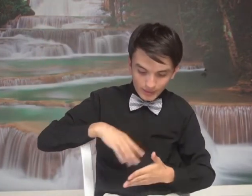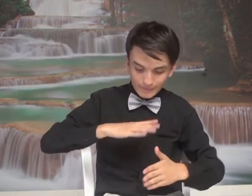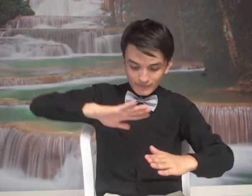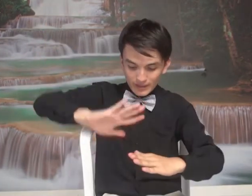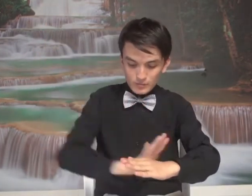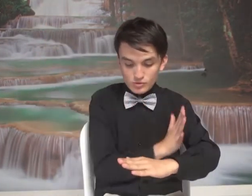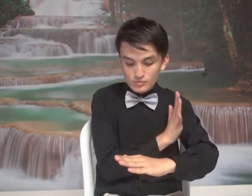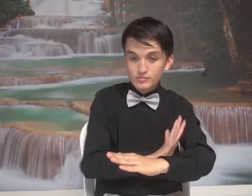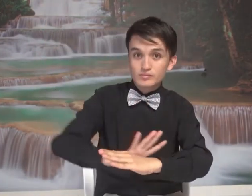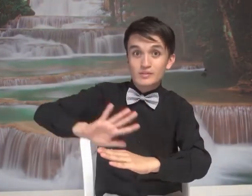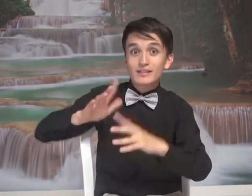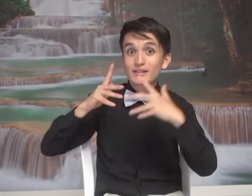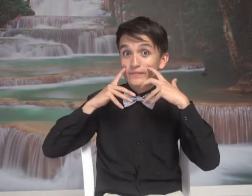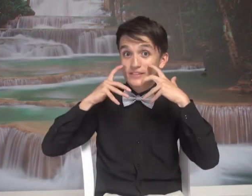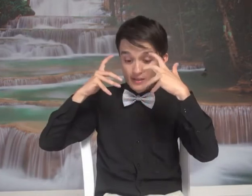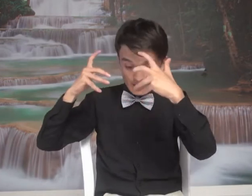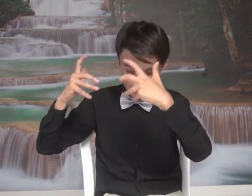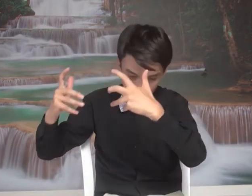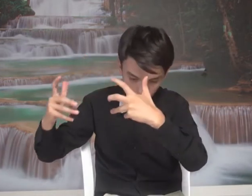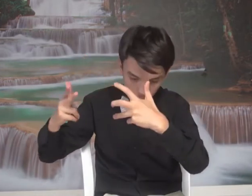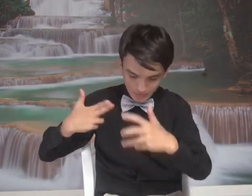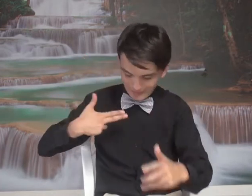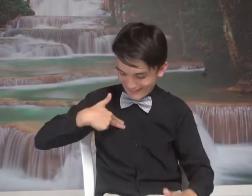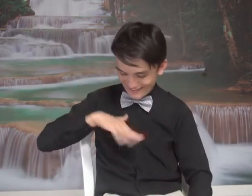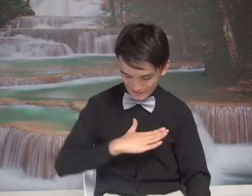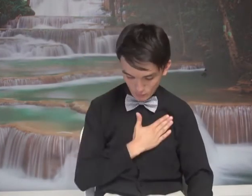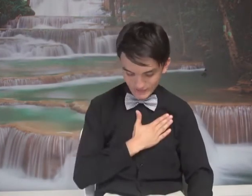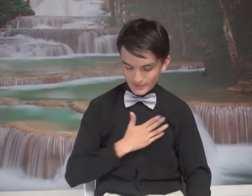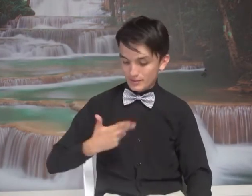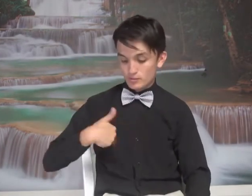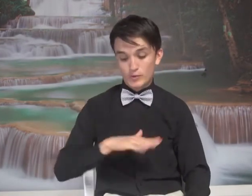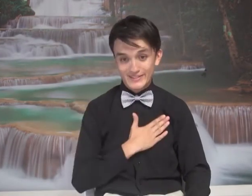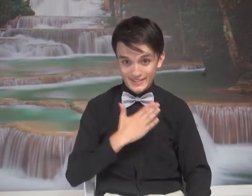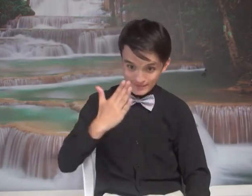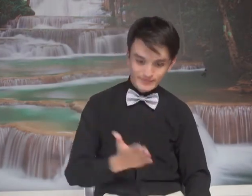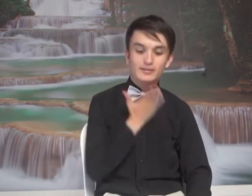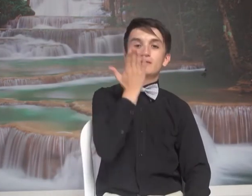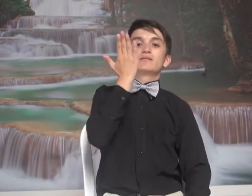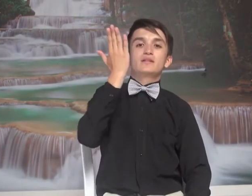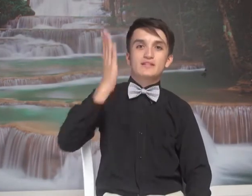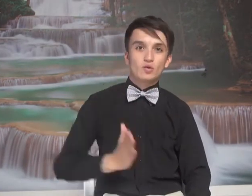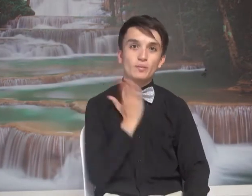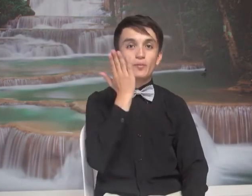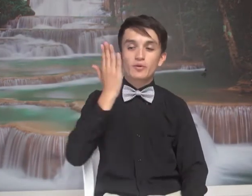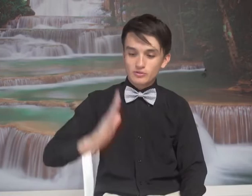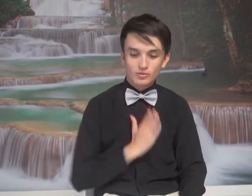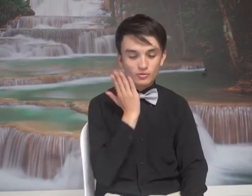cantamos y saltamos es nuestra nuestra que es algo propio de nosotros